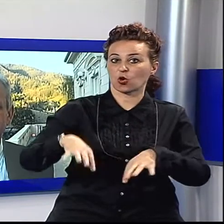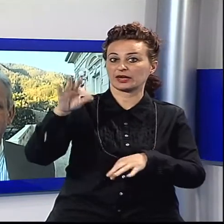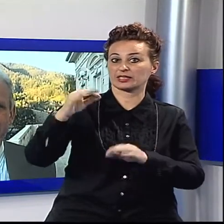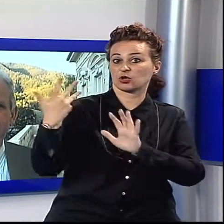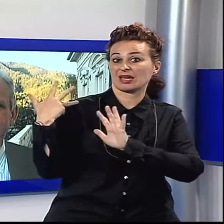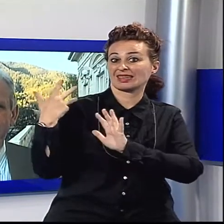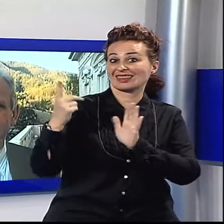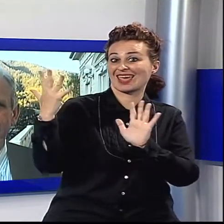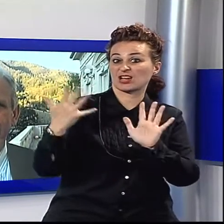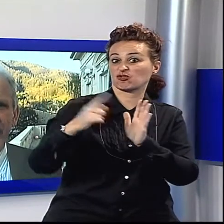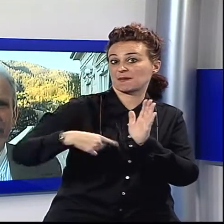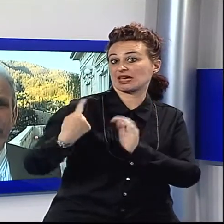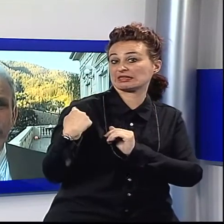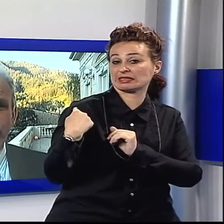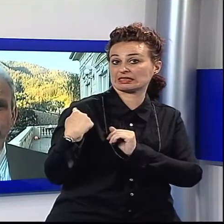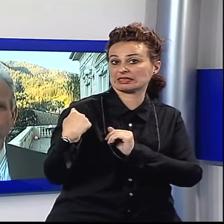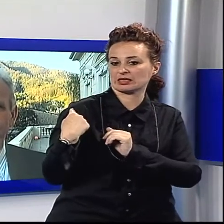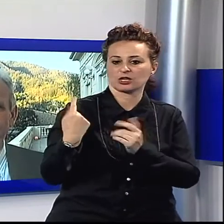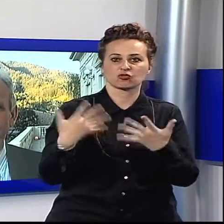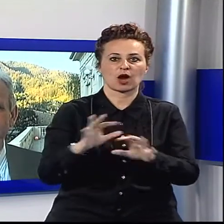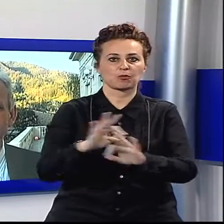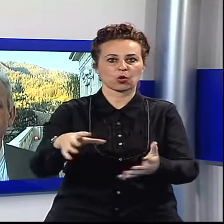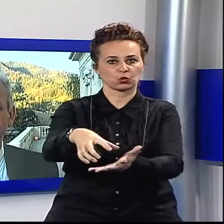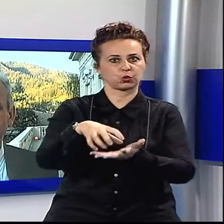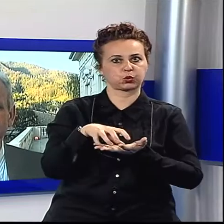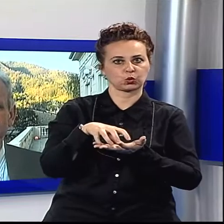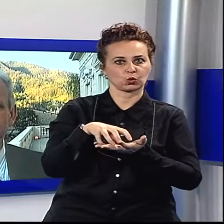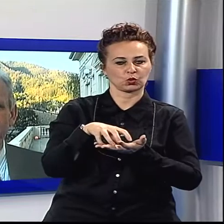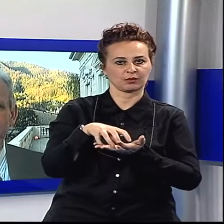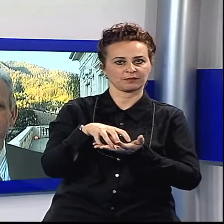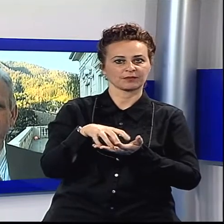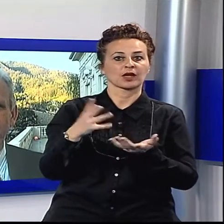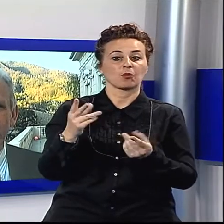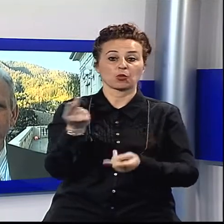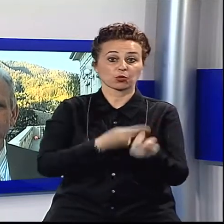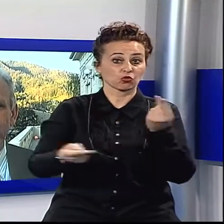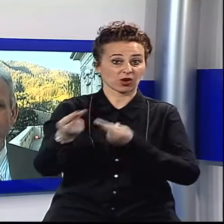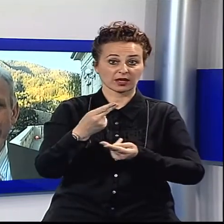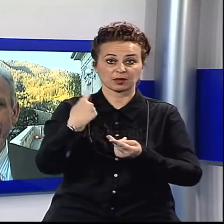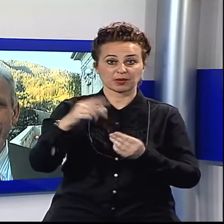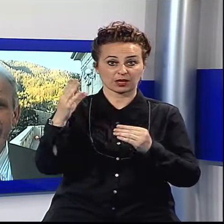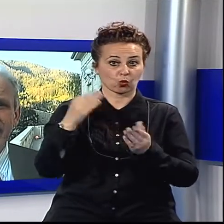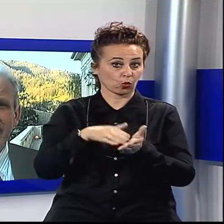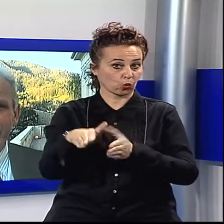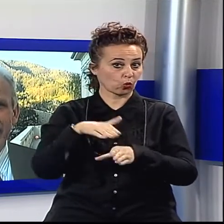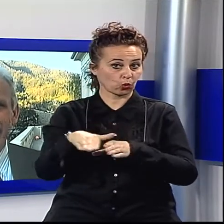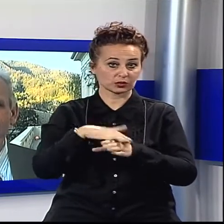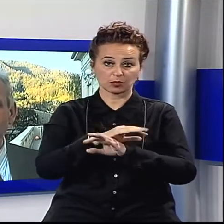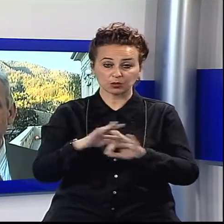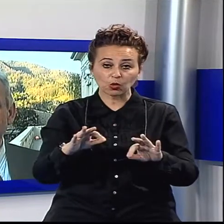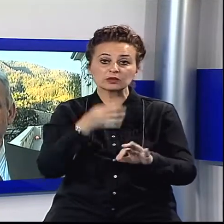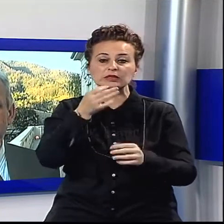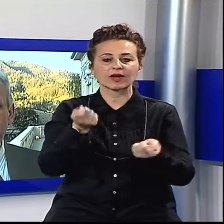presentati, idee chiare e non solo questi finanziamenti, è un'amministrazione che sta lavorando seriamente e